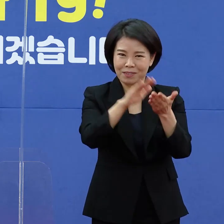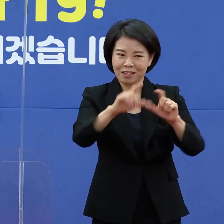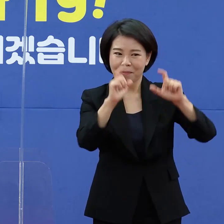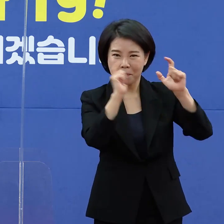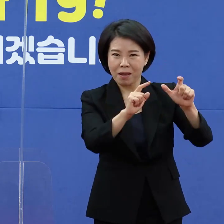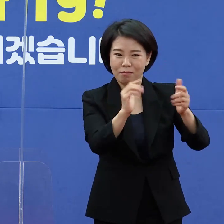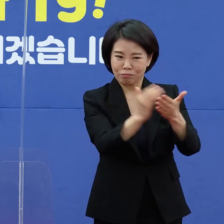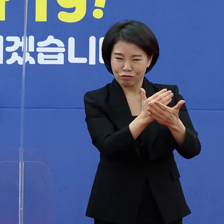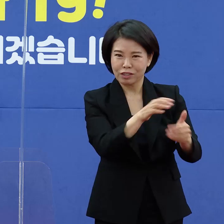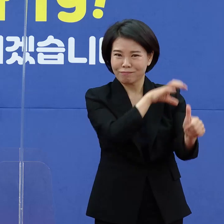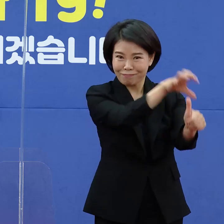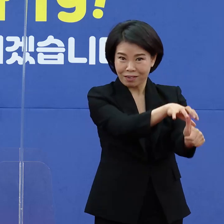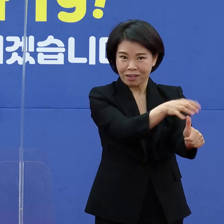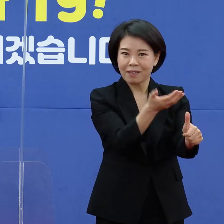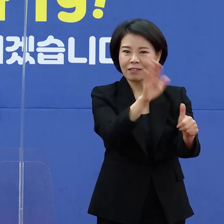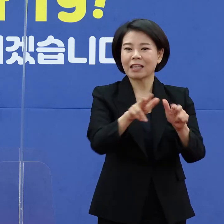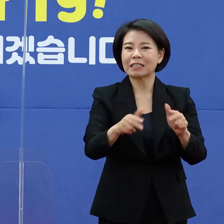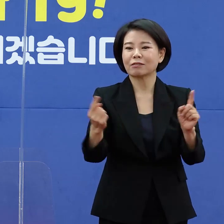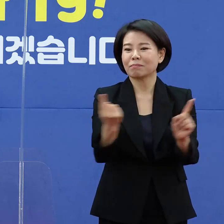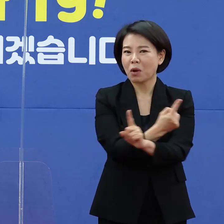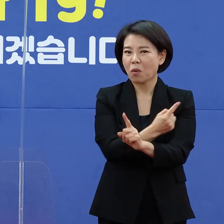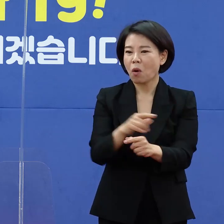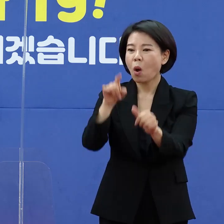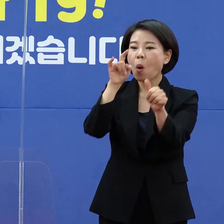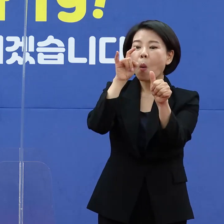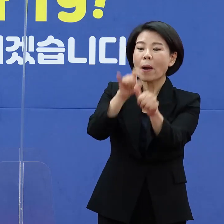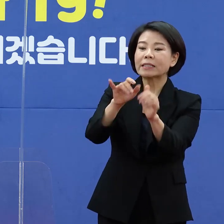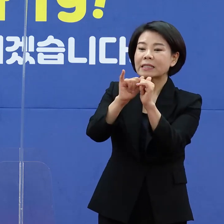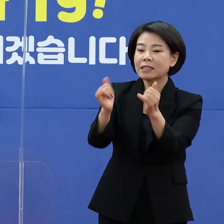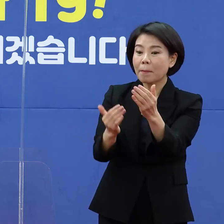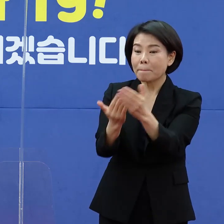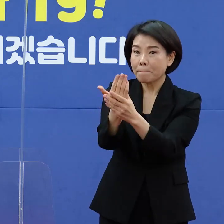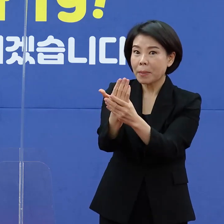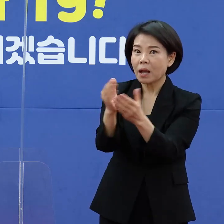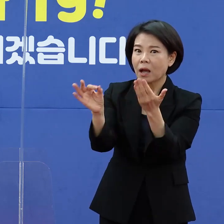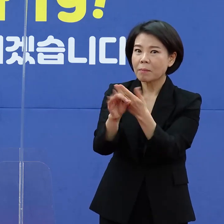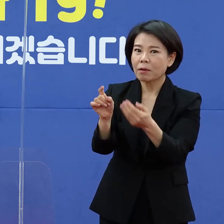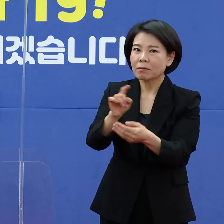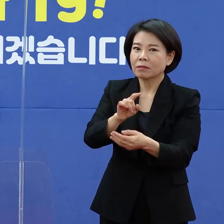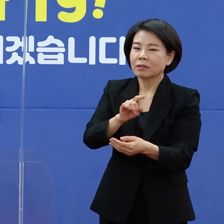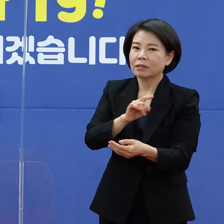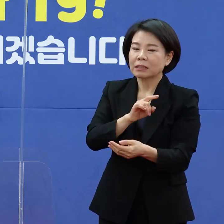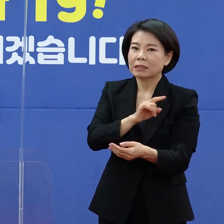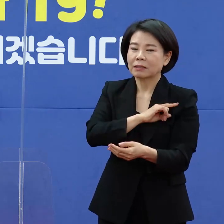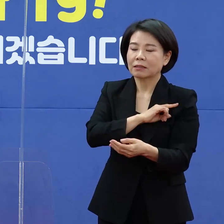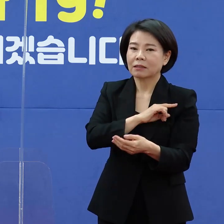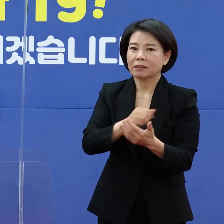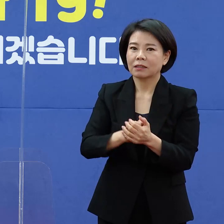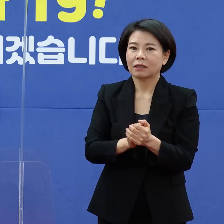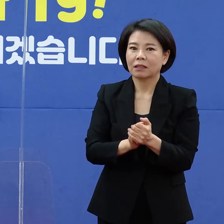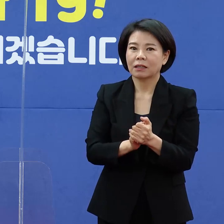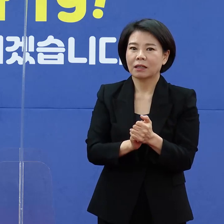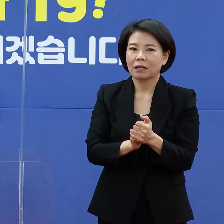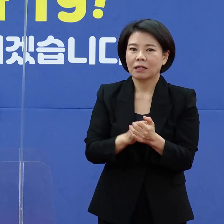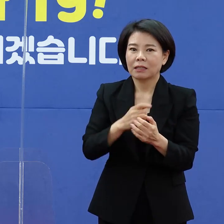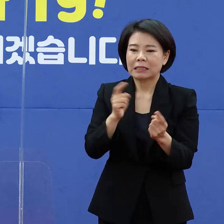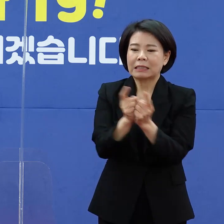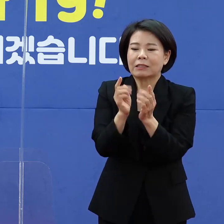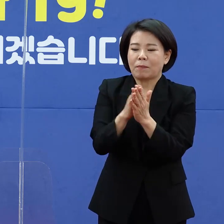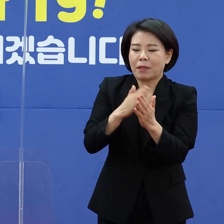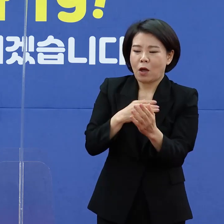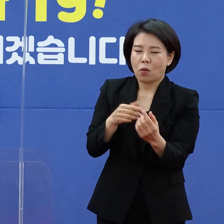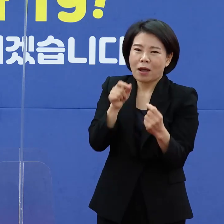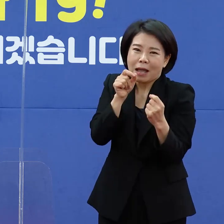지금은 확진자가 발생하게 되면 가장 나와 근접된